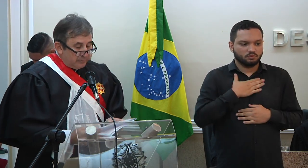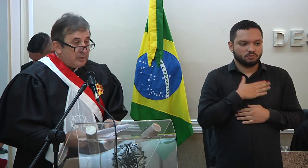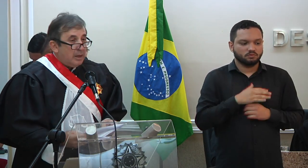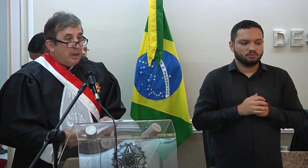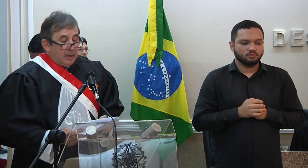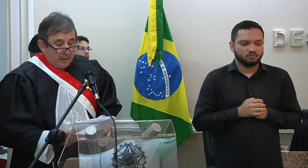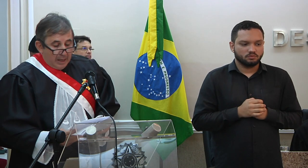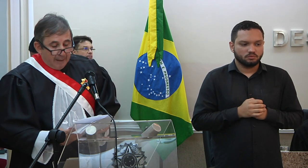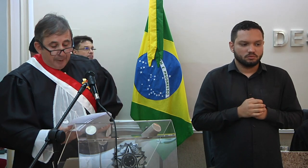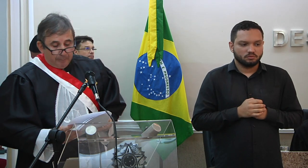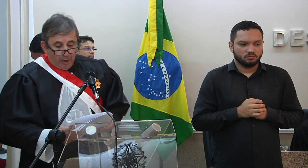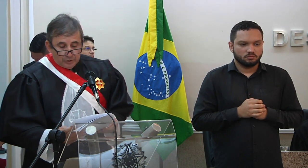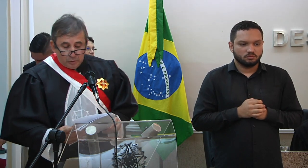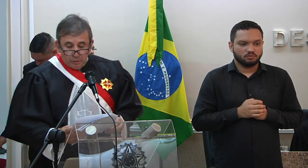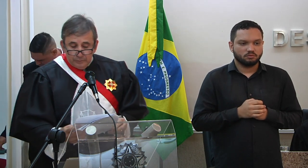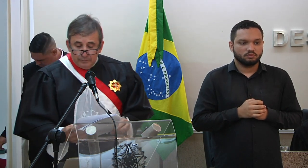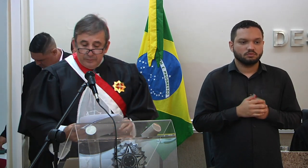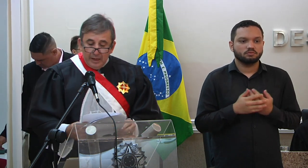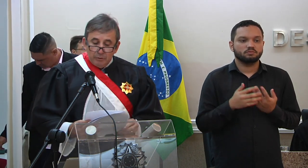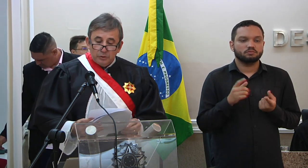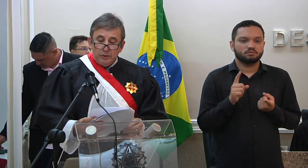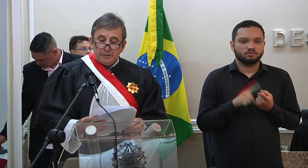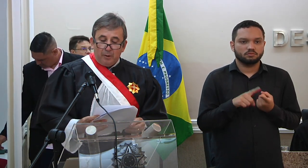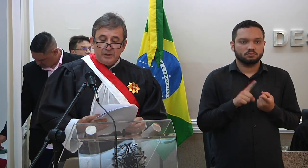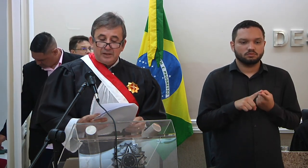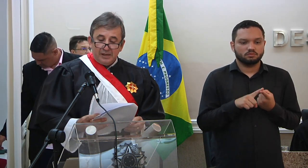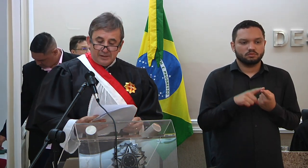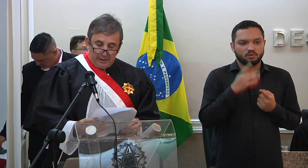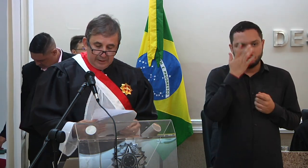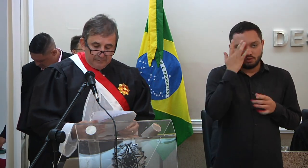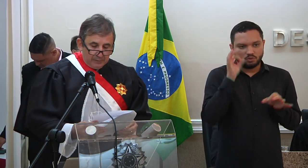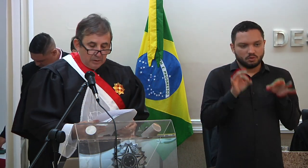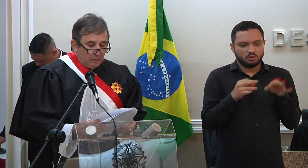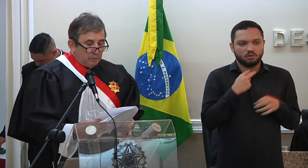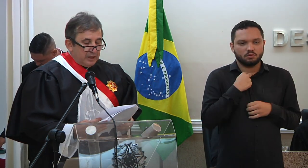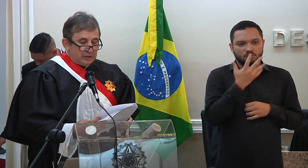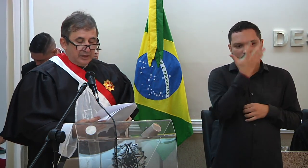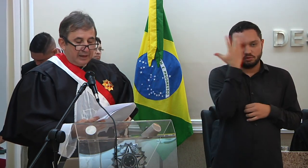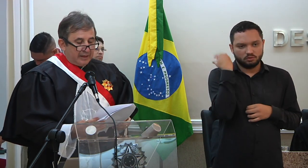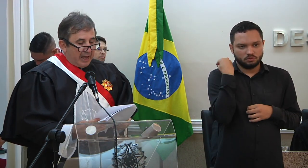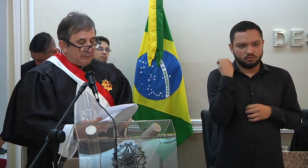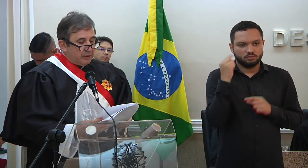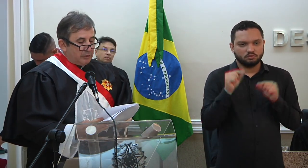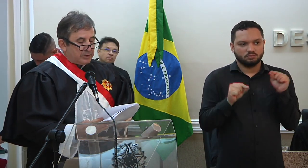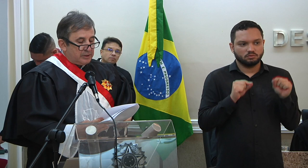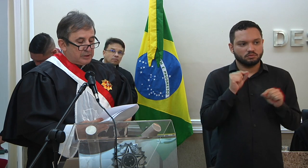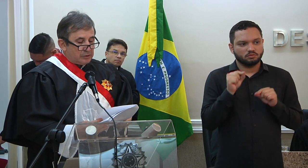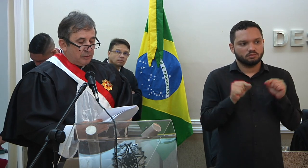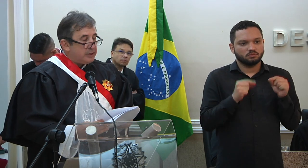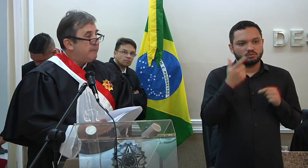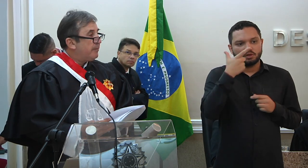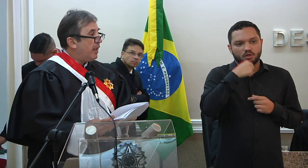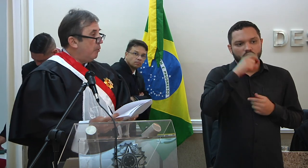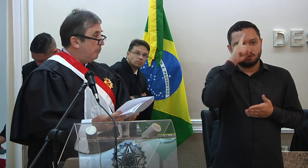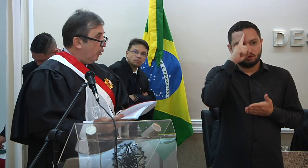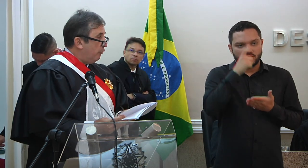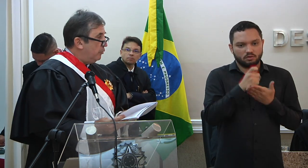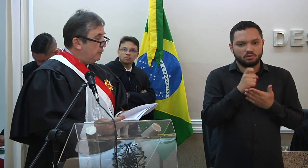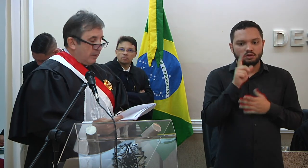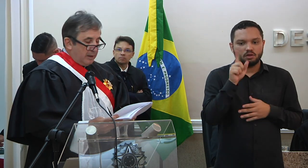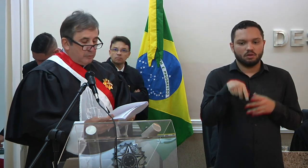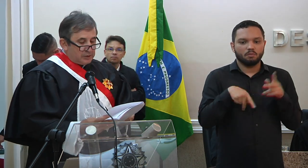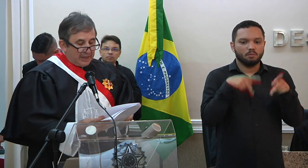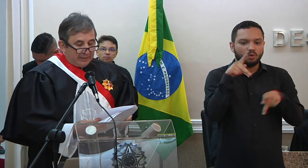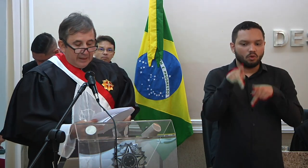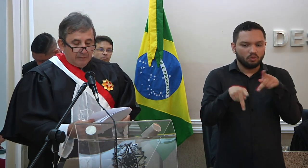destinam. A propósito, nenhum juiz pode esquecer o destinatário de nossas decisões é o